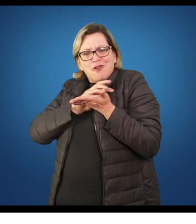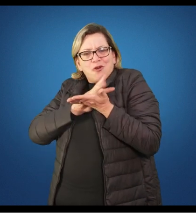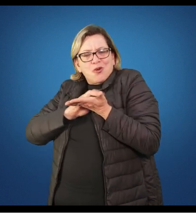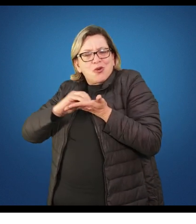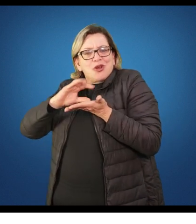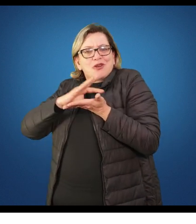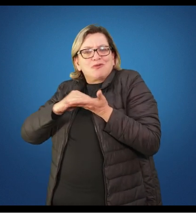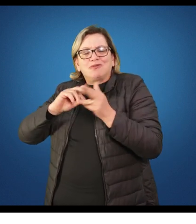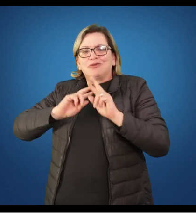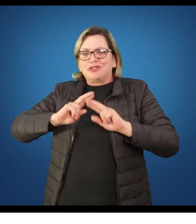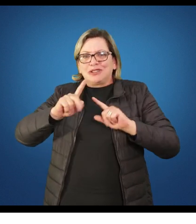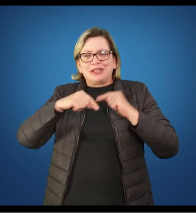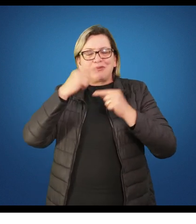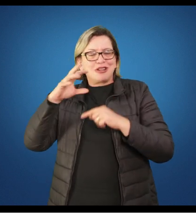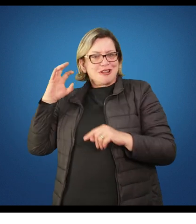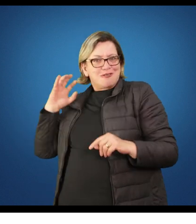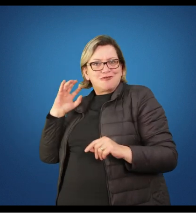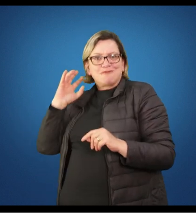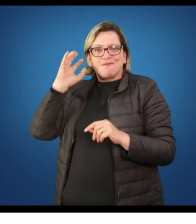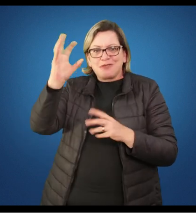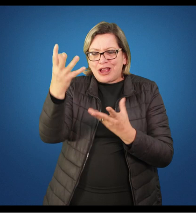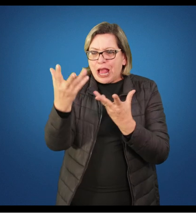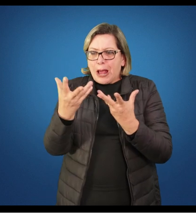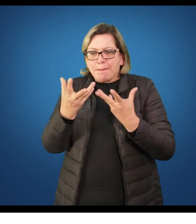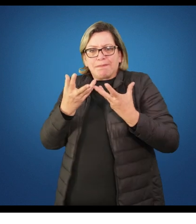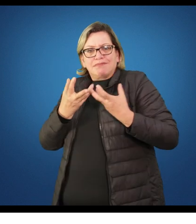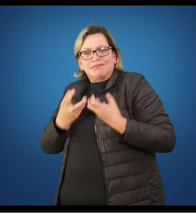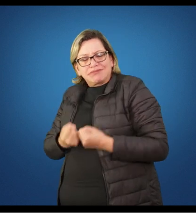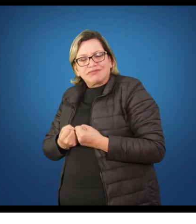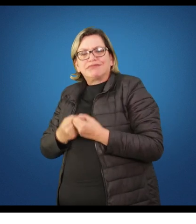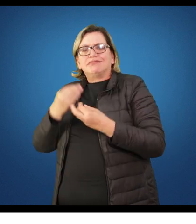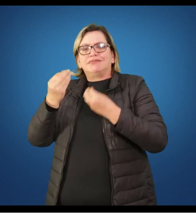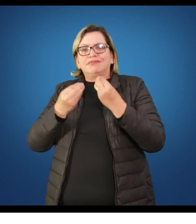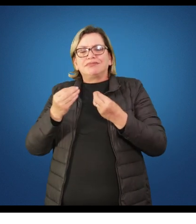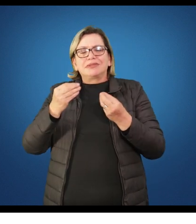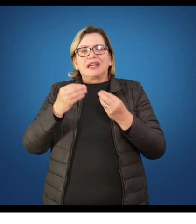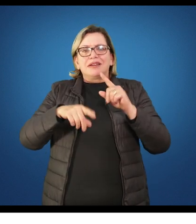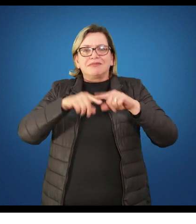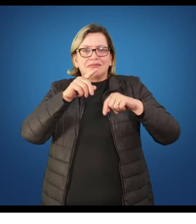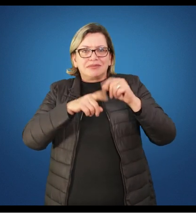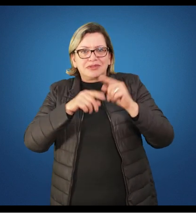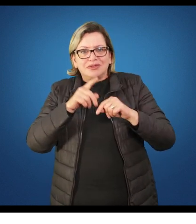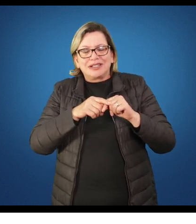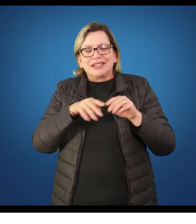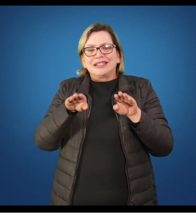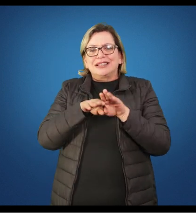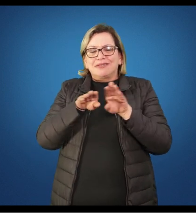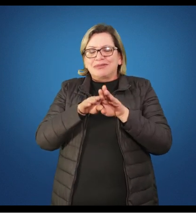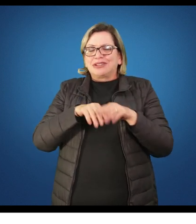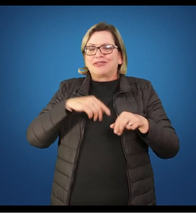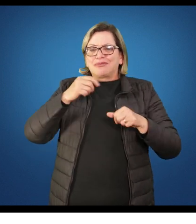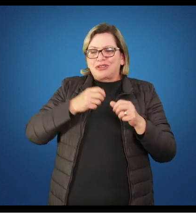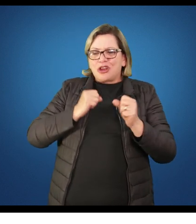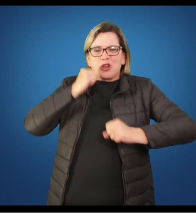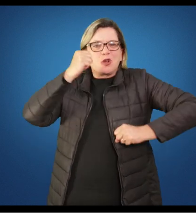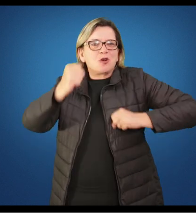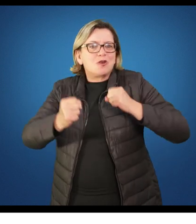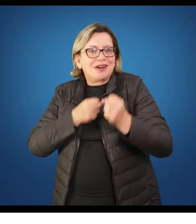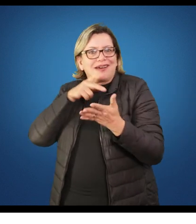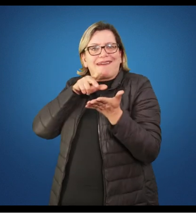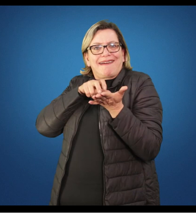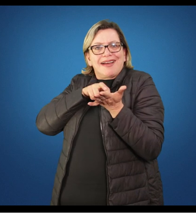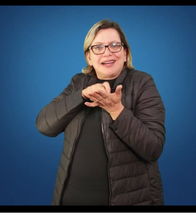conseguir arremessar, jogar, pegar esse objeto, que nós vamos nos locomover, seja correndo,